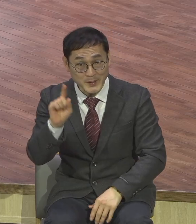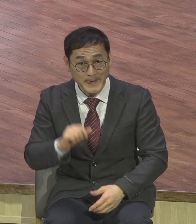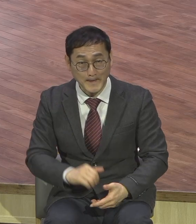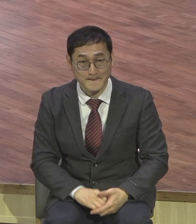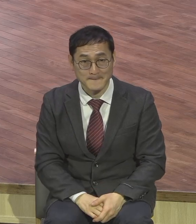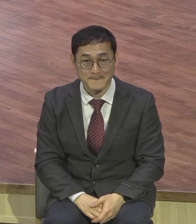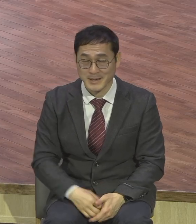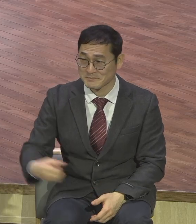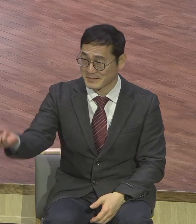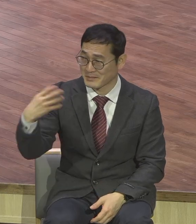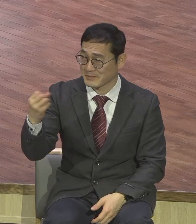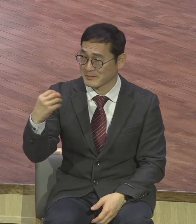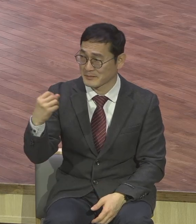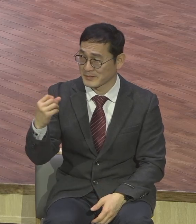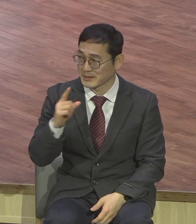못하게 만드는데 26절입니다